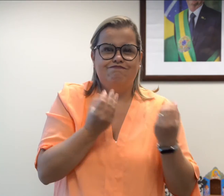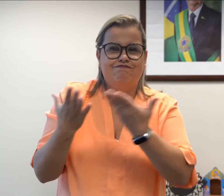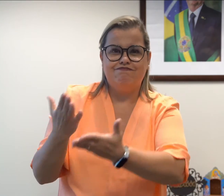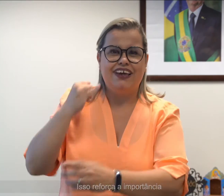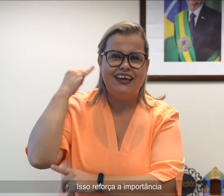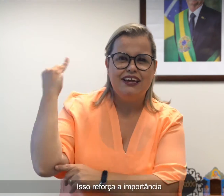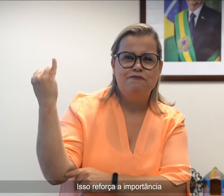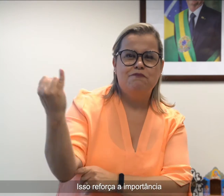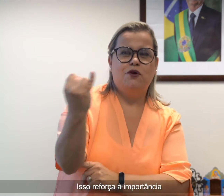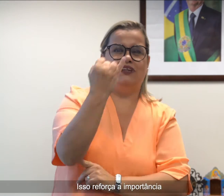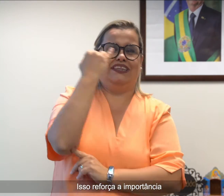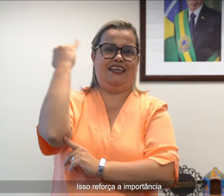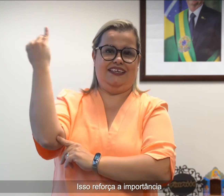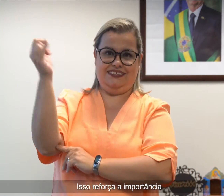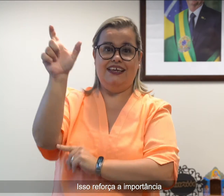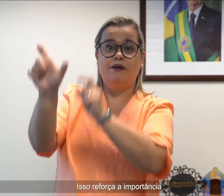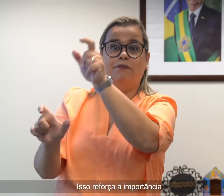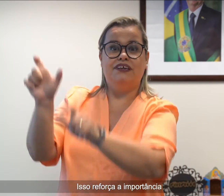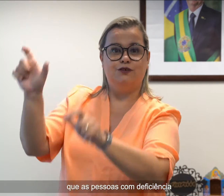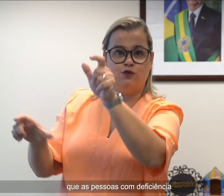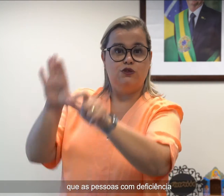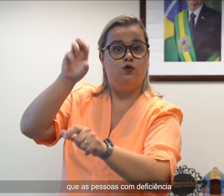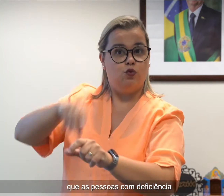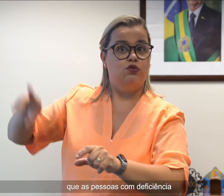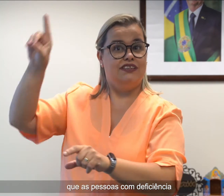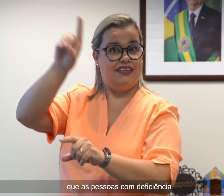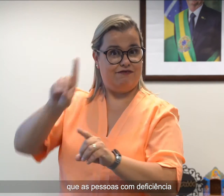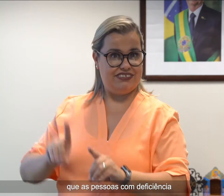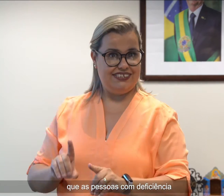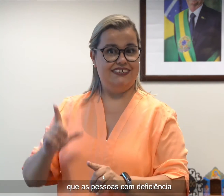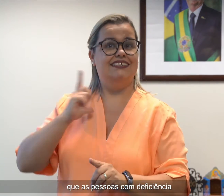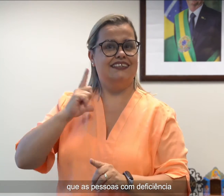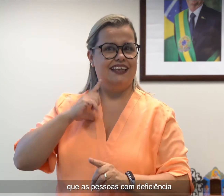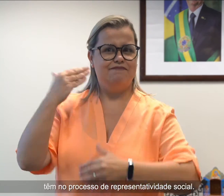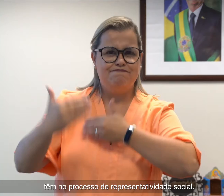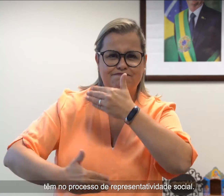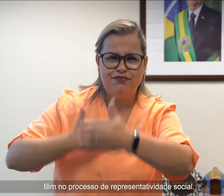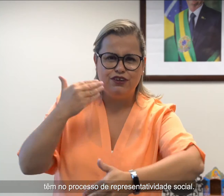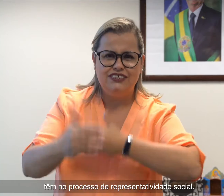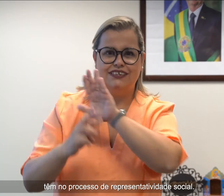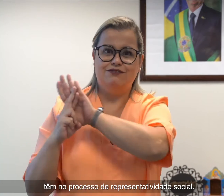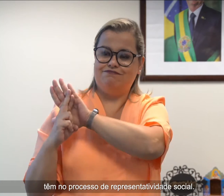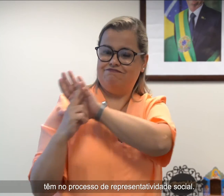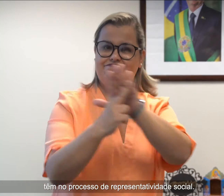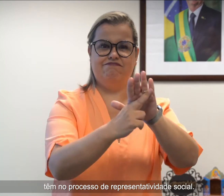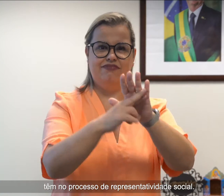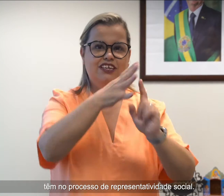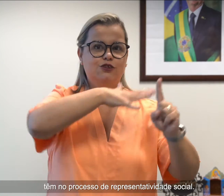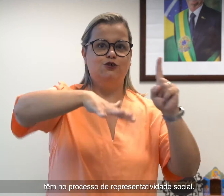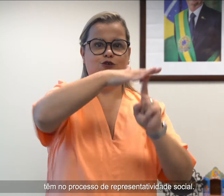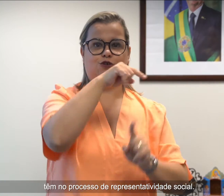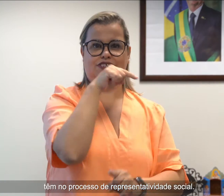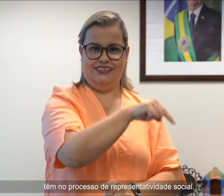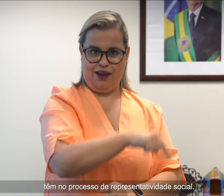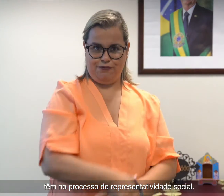Isso reforça a importância que as pessoas com deficiência têm no processo de representatividade social.